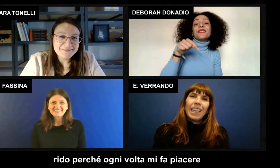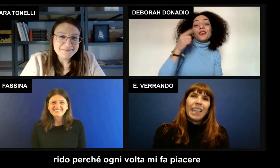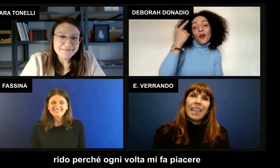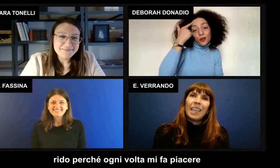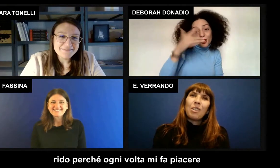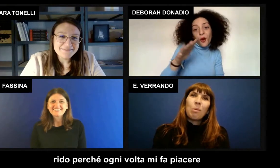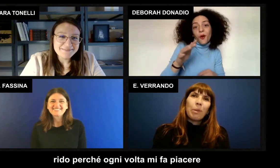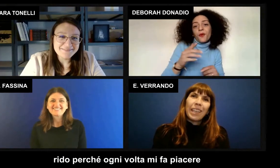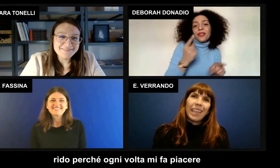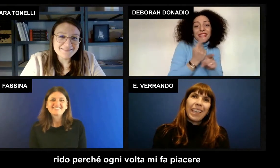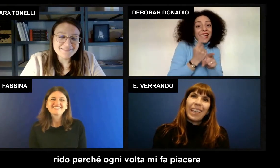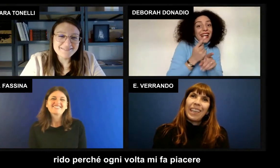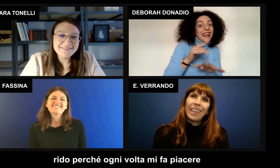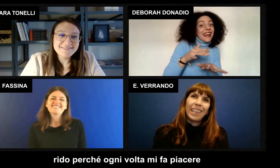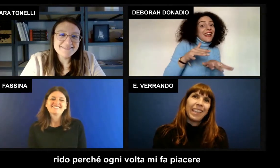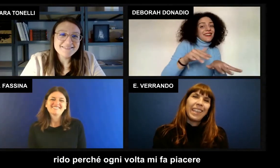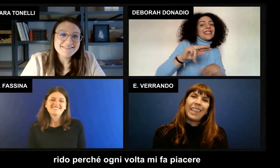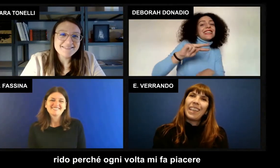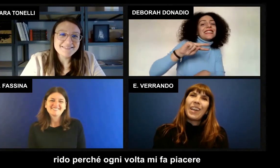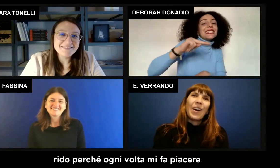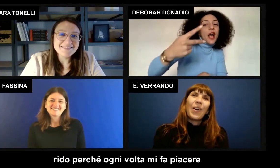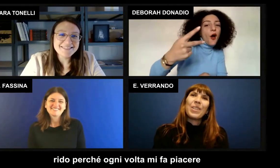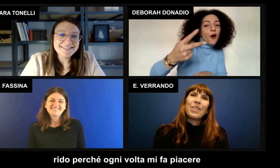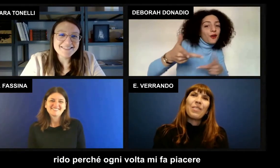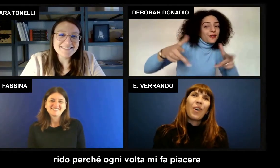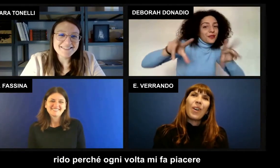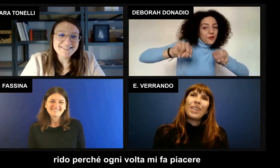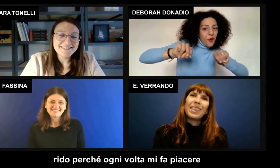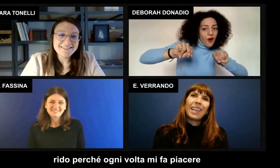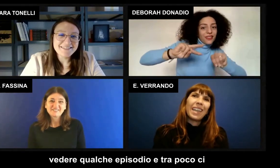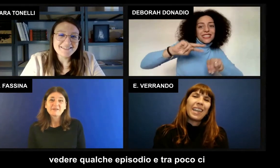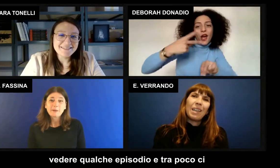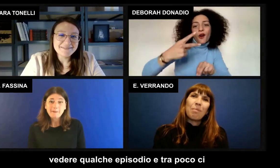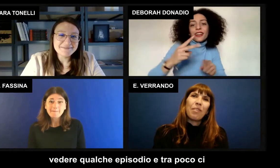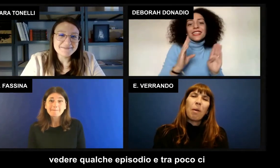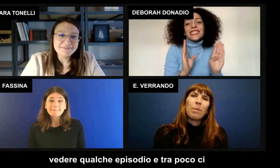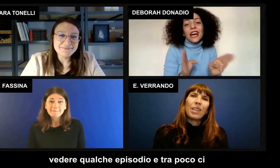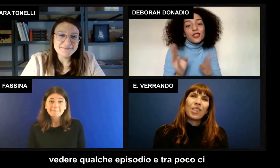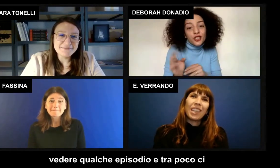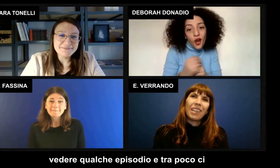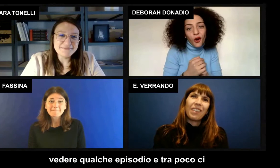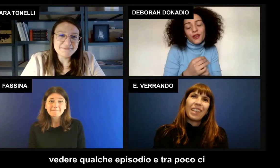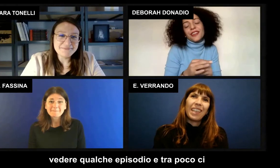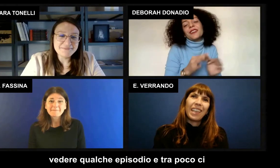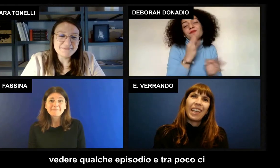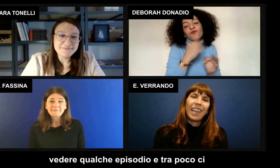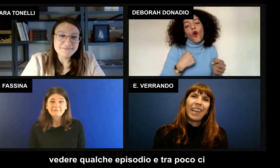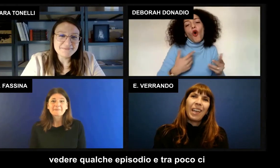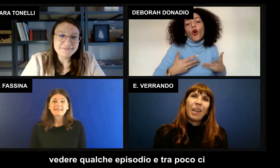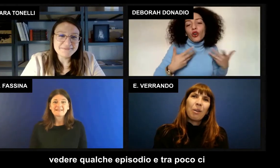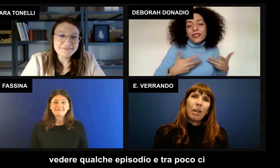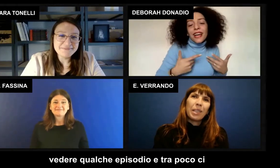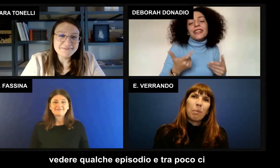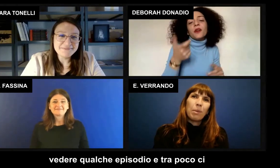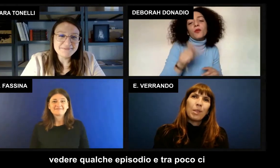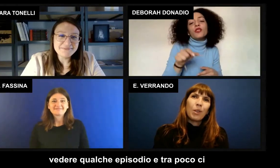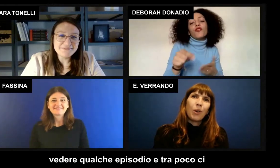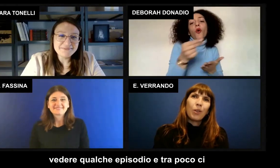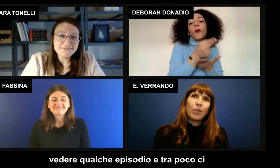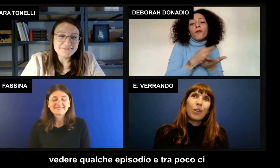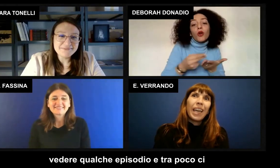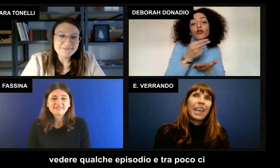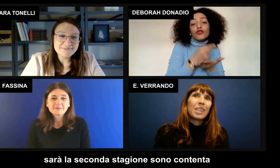rido perché ogni volta mi fa piacere vedere qualche